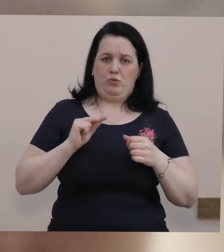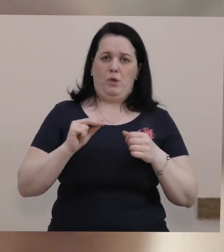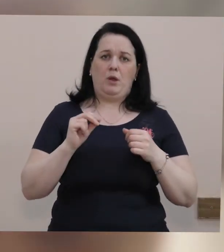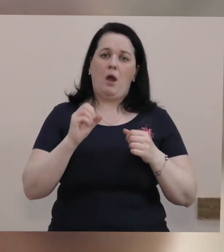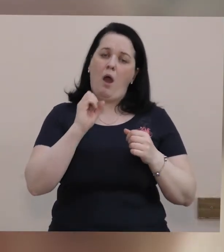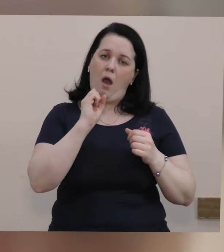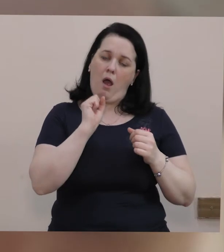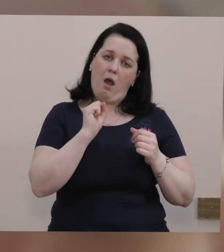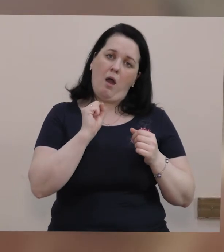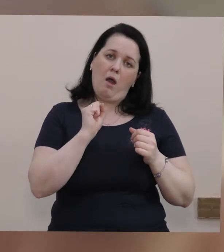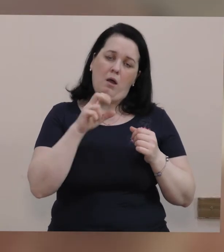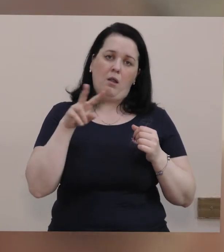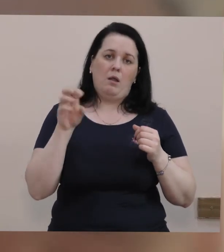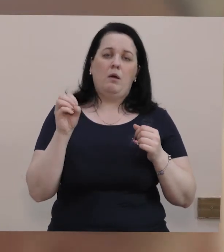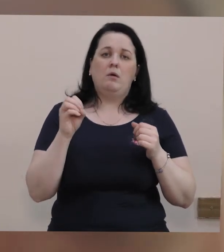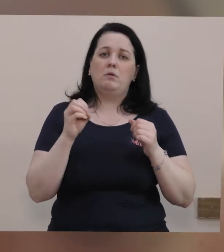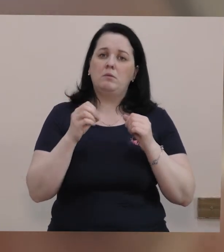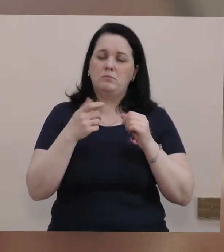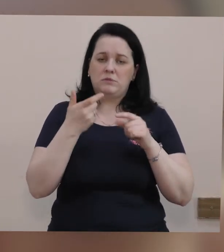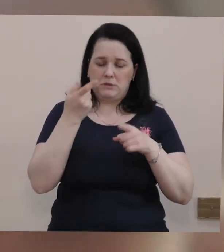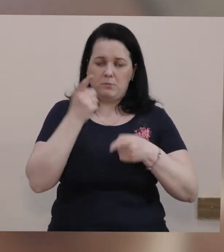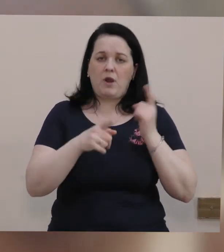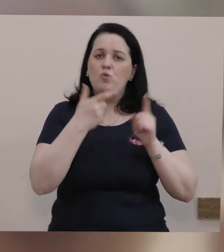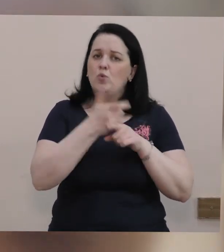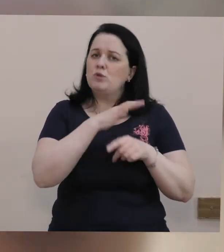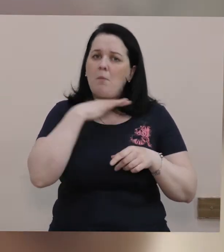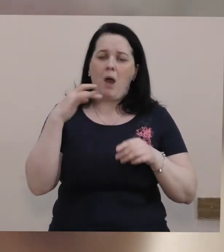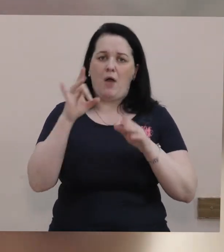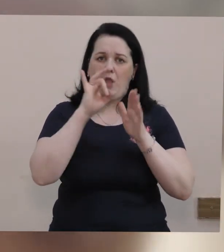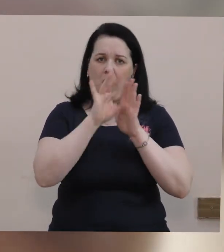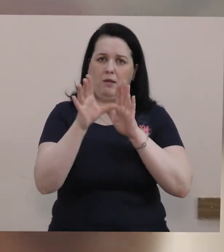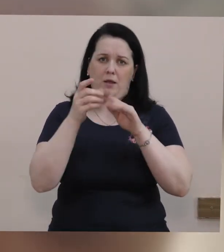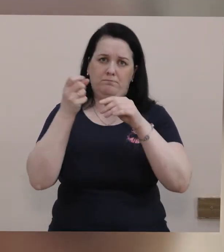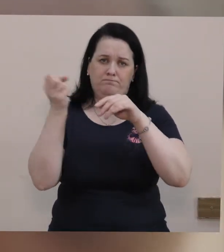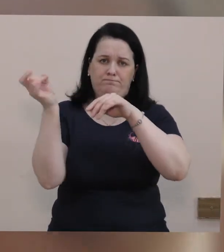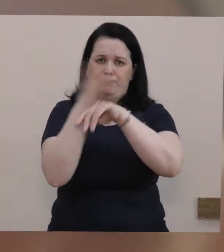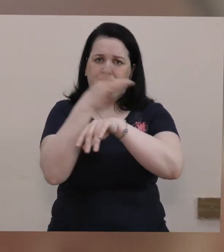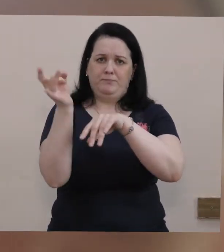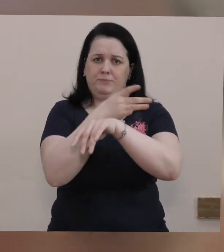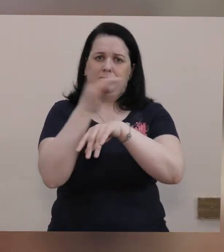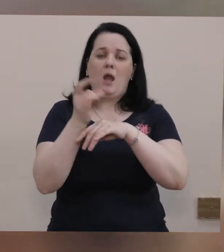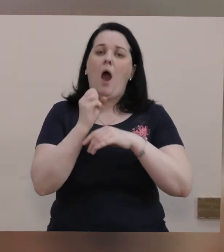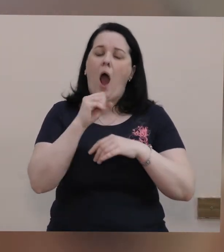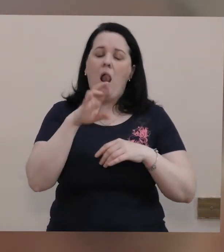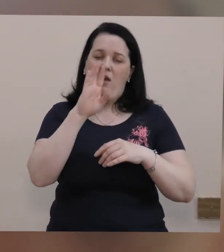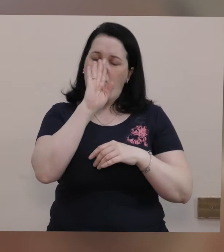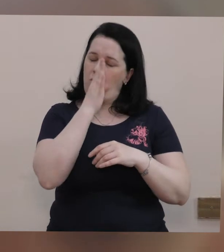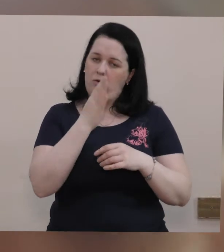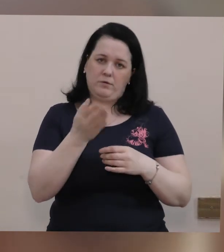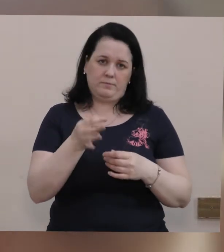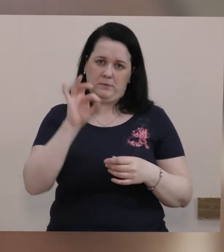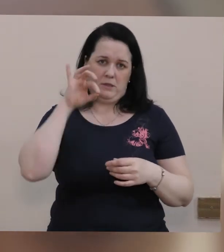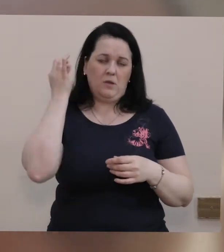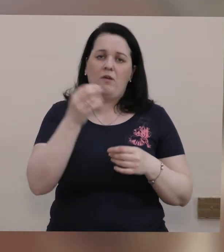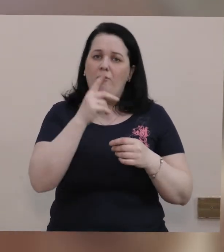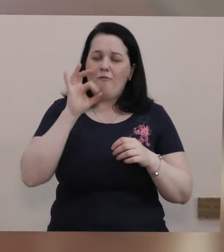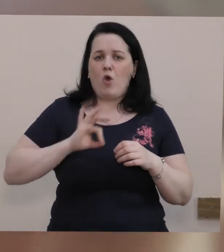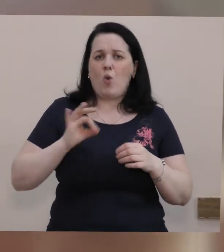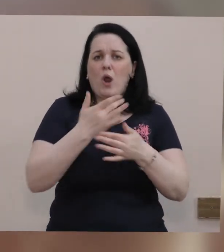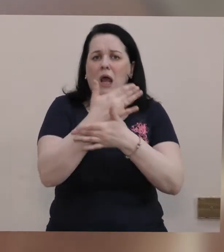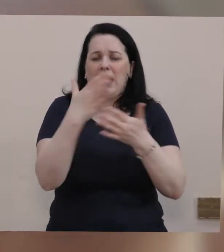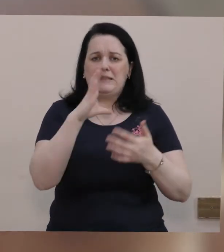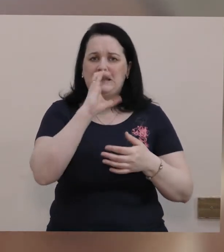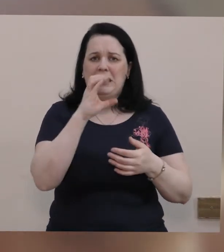і справді дуже багато збиває ракет. Але не забувайте, що ворог підступний, використовує різні